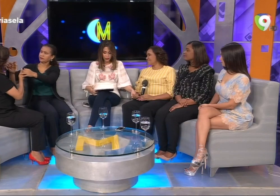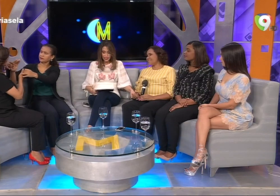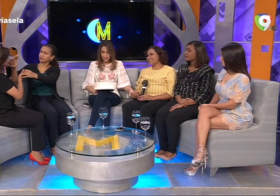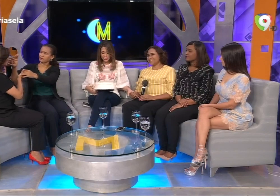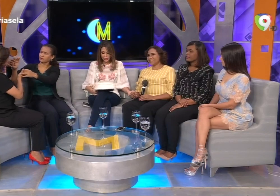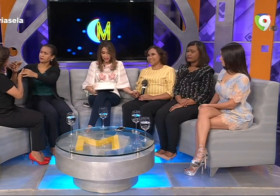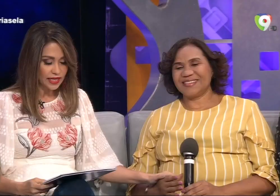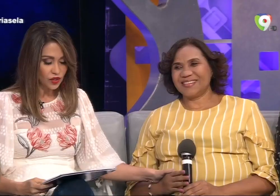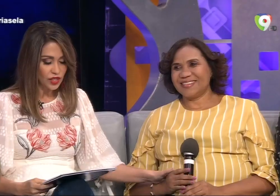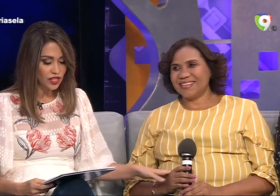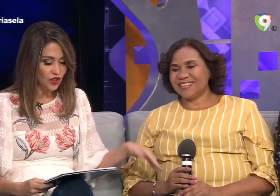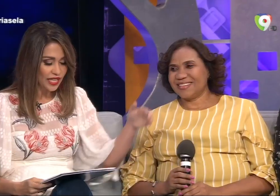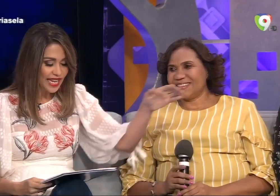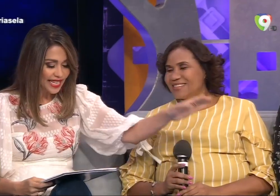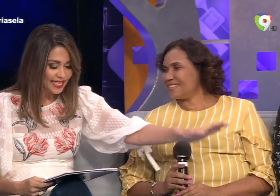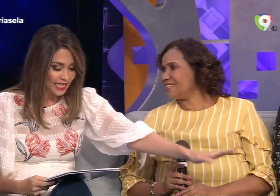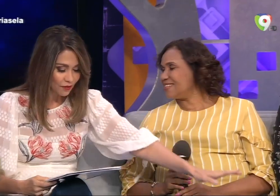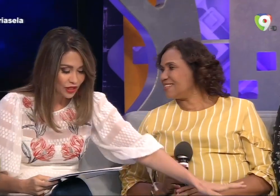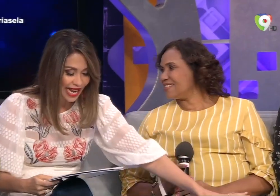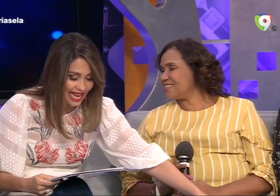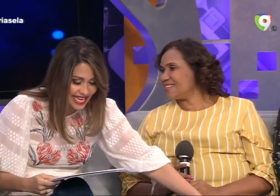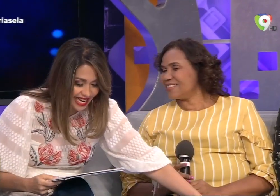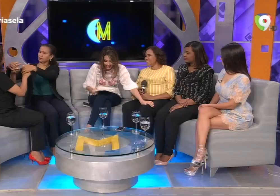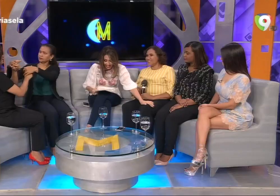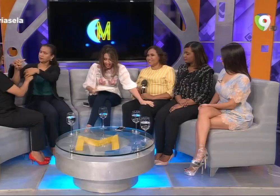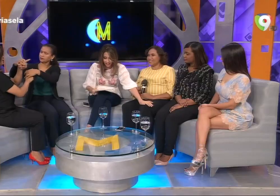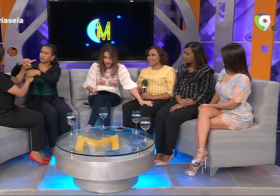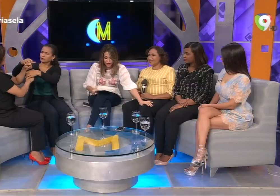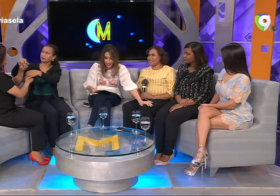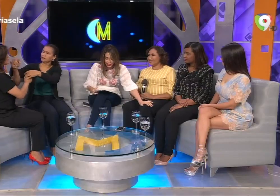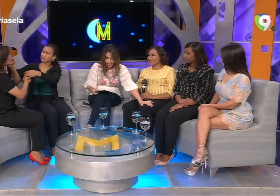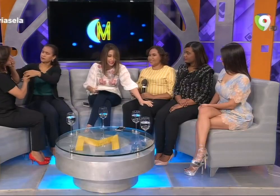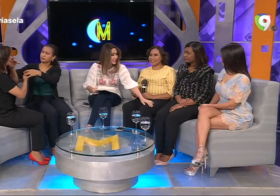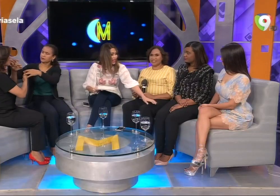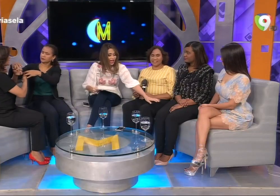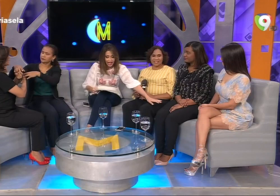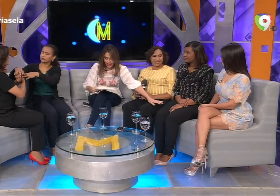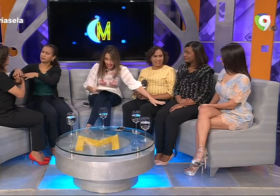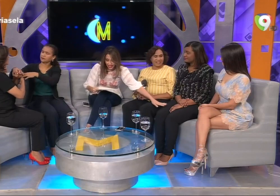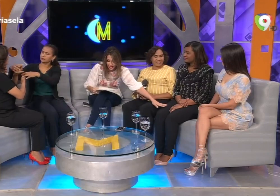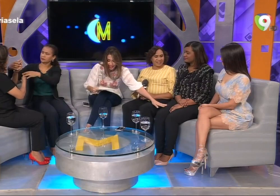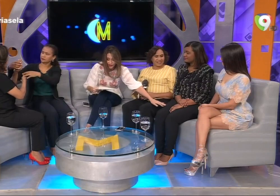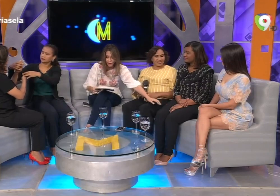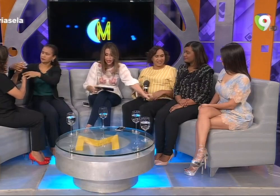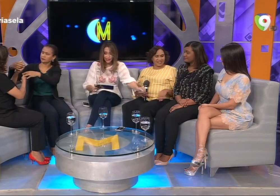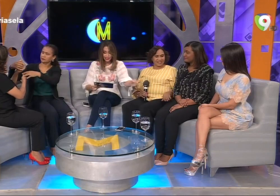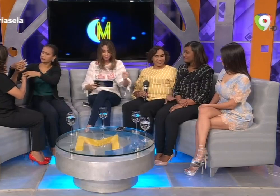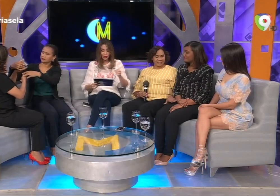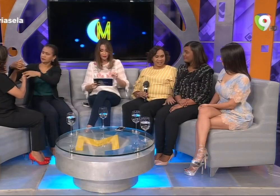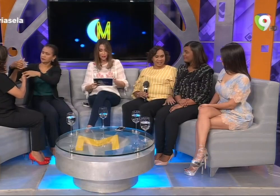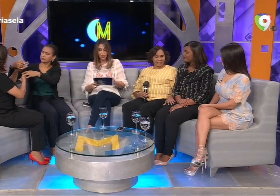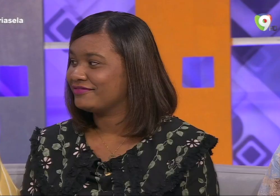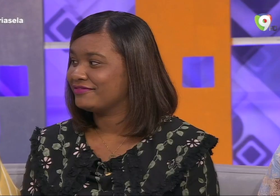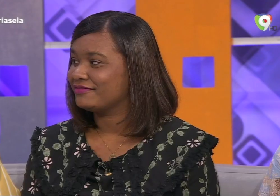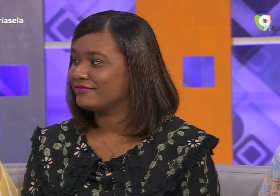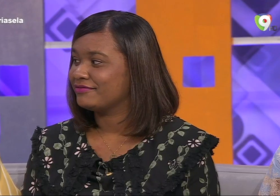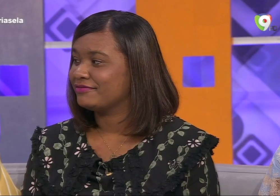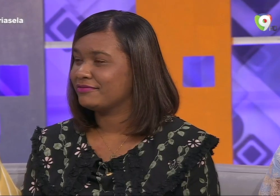y dirige esta asociación. Y aquí tenemos a la hija de Merlin. A la hija de Merlin, me refiero a Naida de Jesús